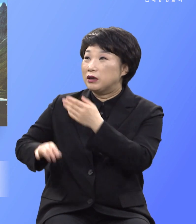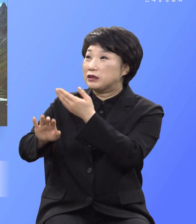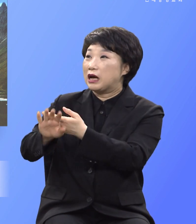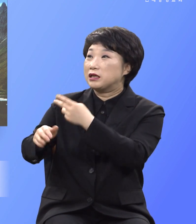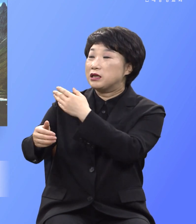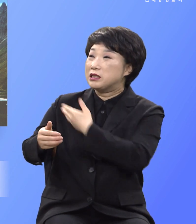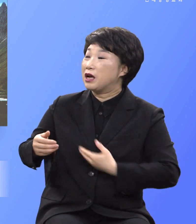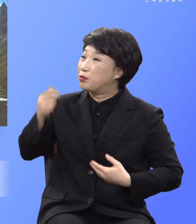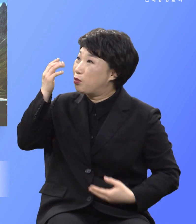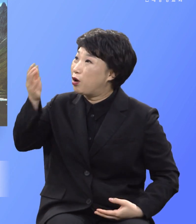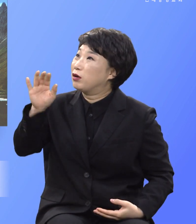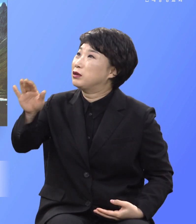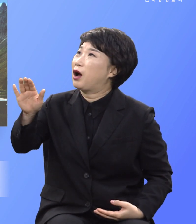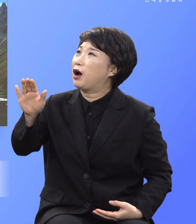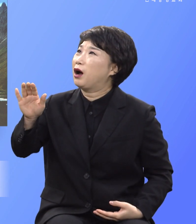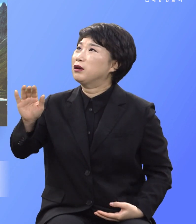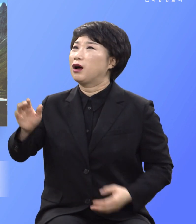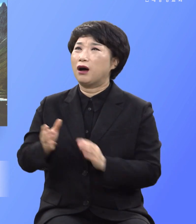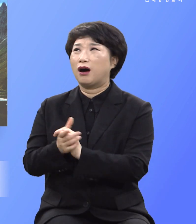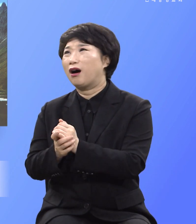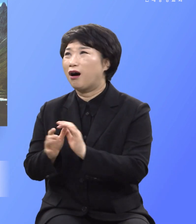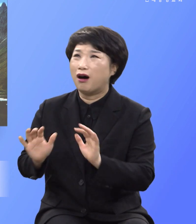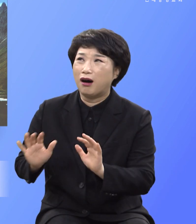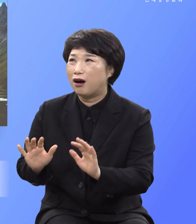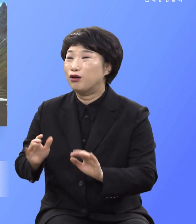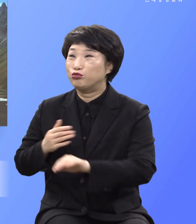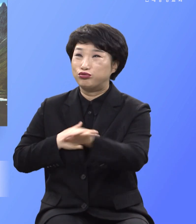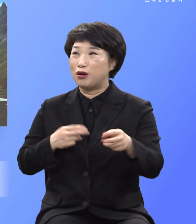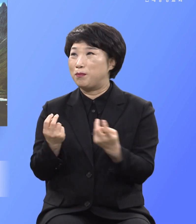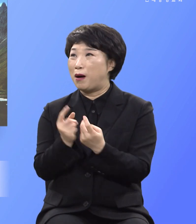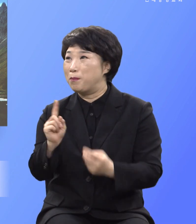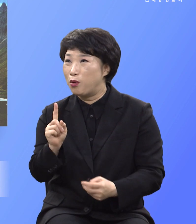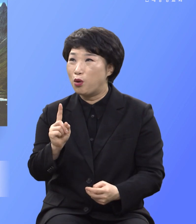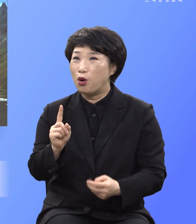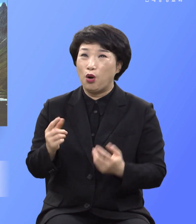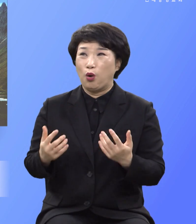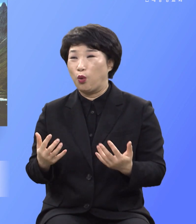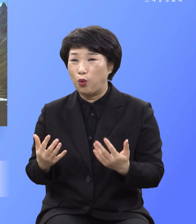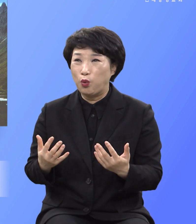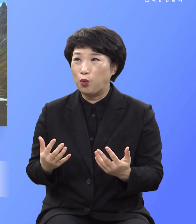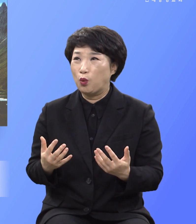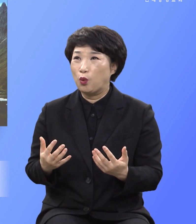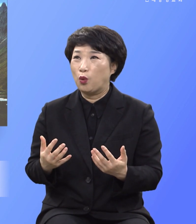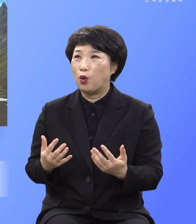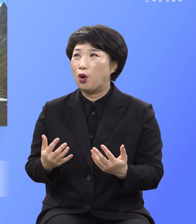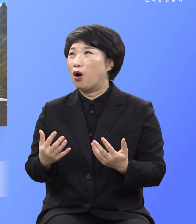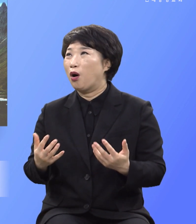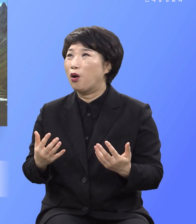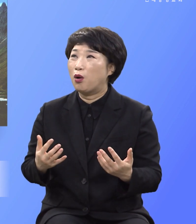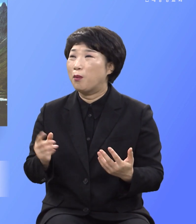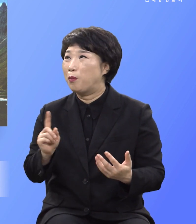가로돼 형제들아 우리가 어찌 앓고 하거늘